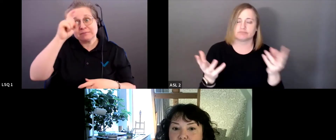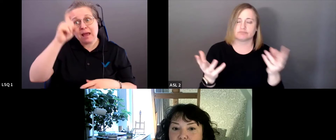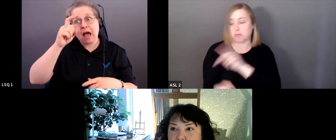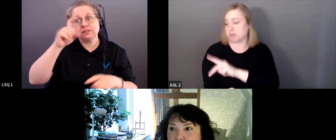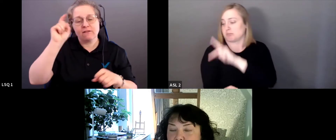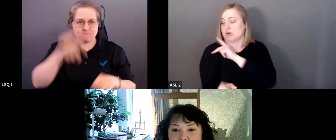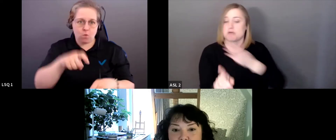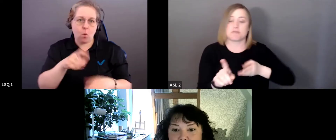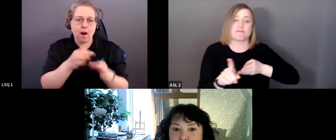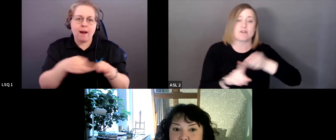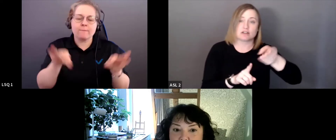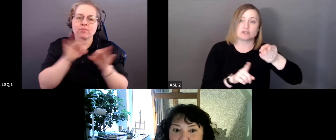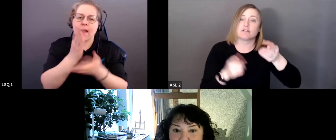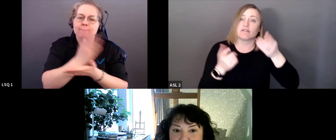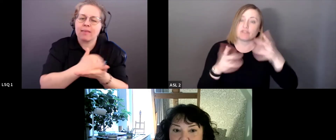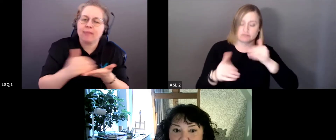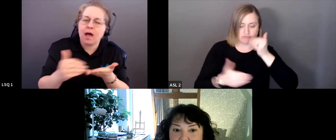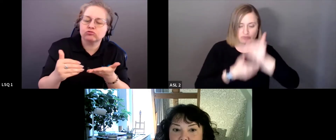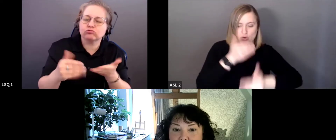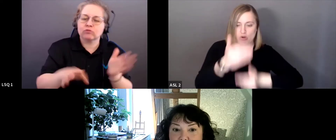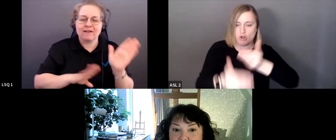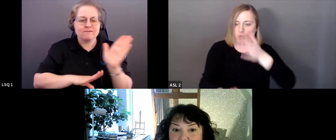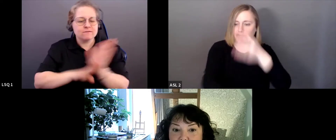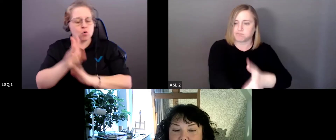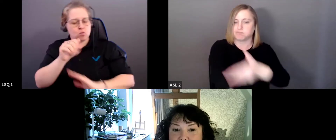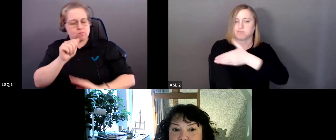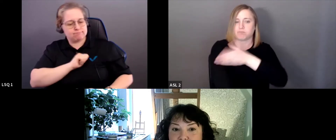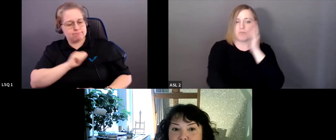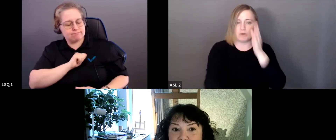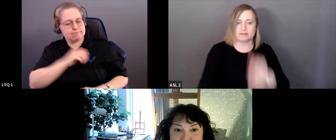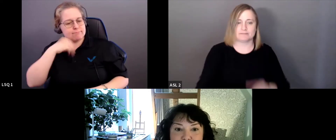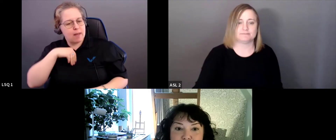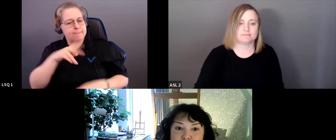ainsi que notre croissance personnelle et professionnelle.